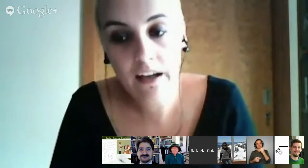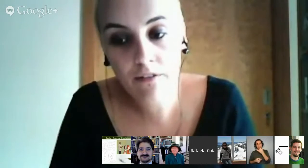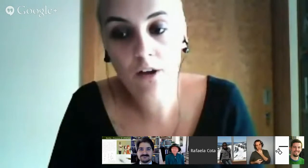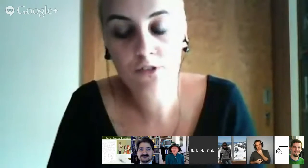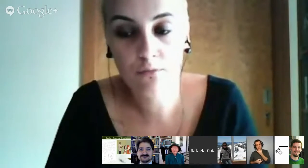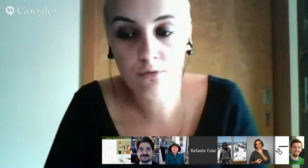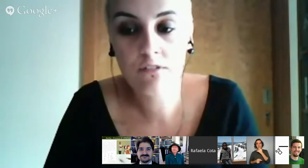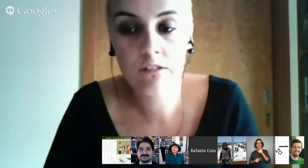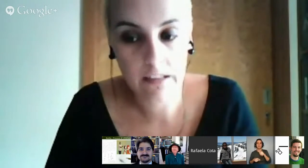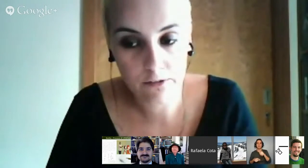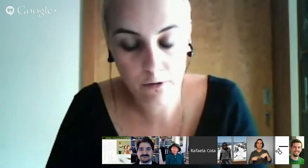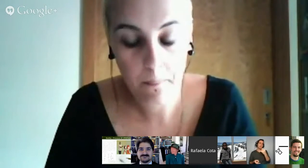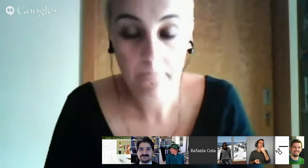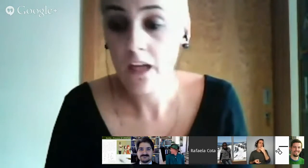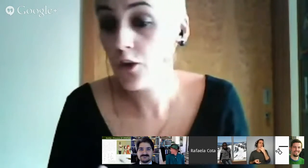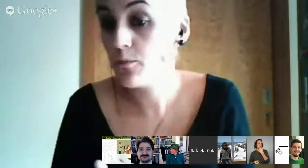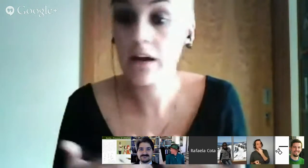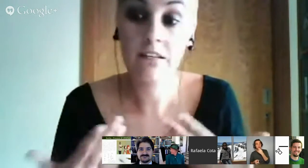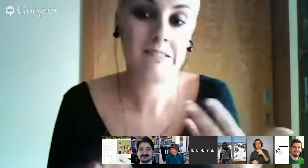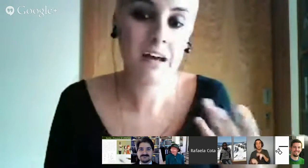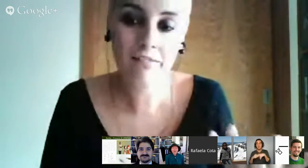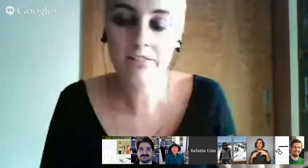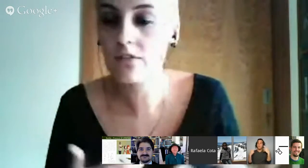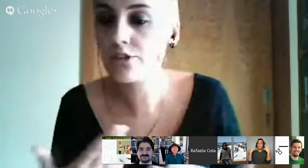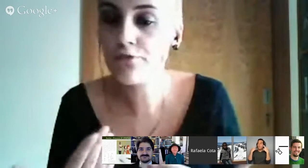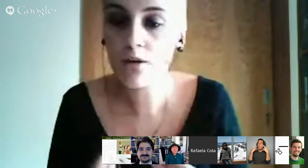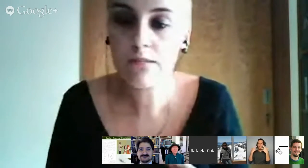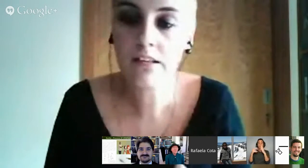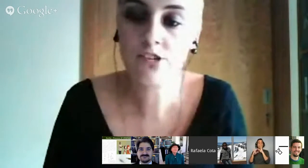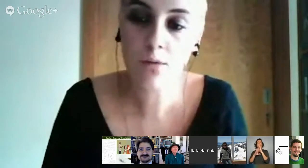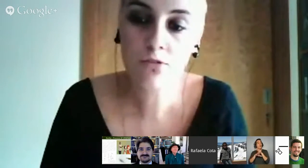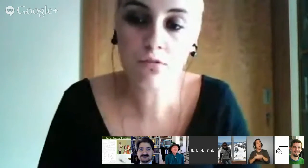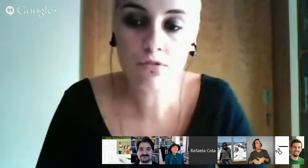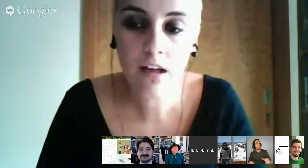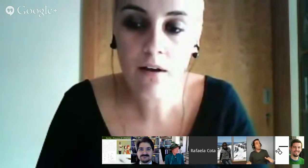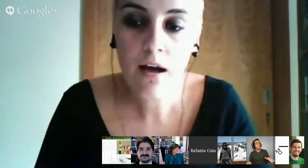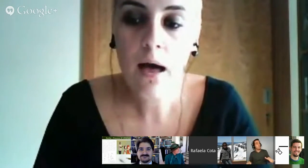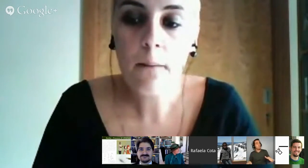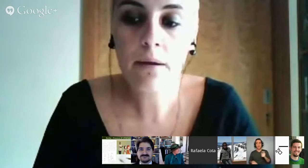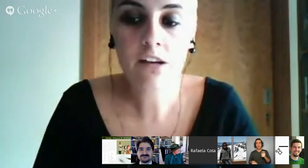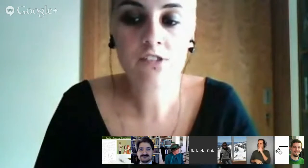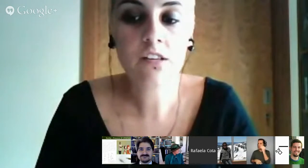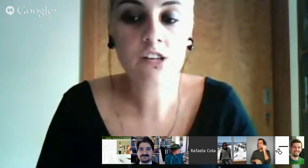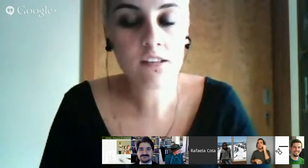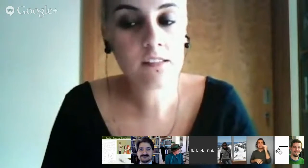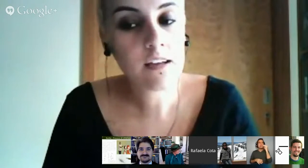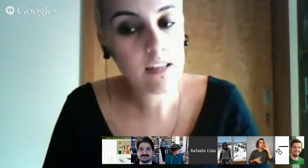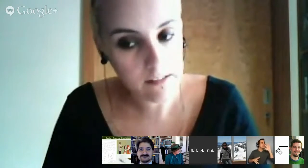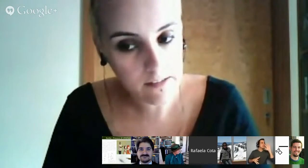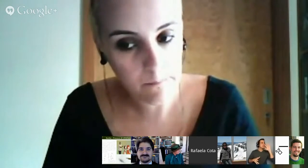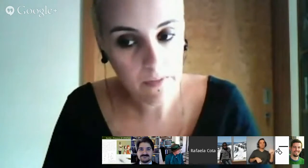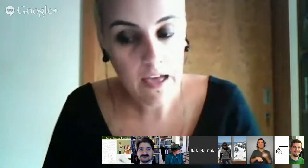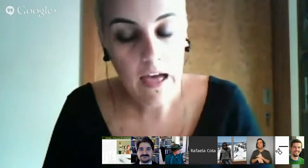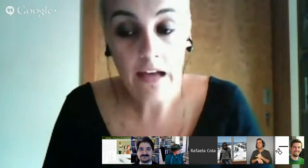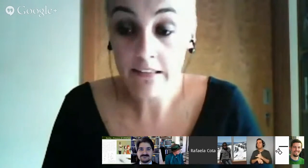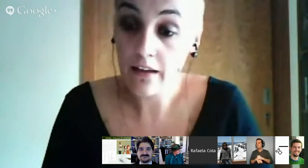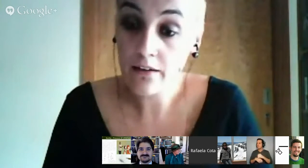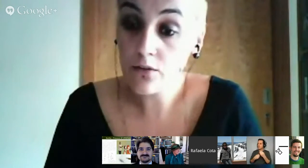voltava ao seu mundo de silêncio. E o pai tentava, de todas as formas, arranjar uma solução para esta tristeza da criança. Até que,